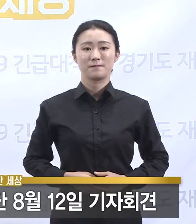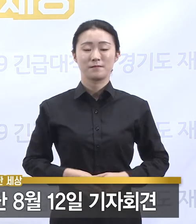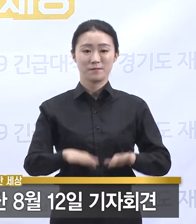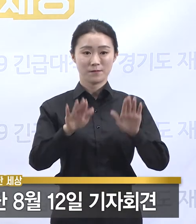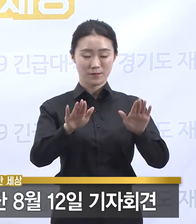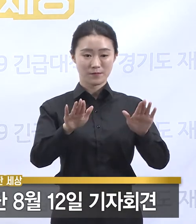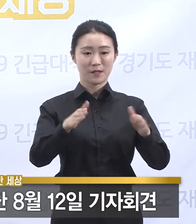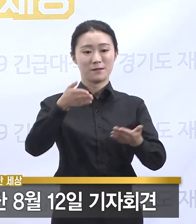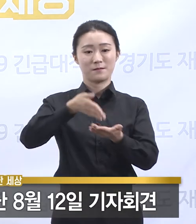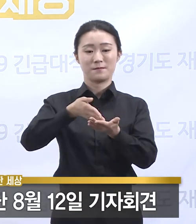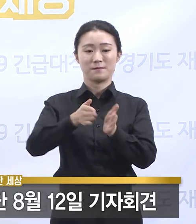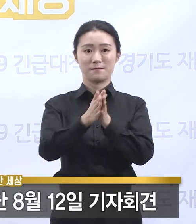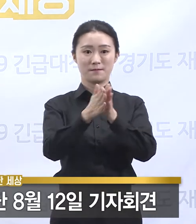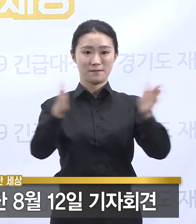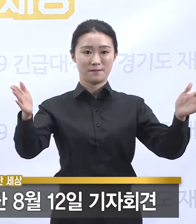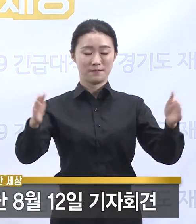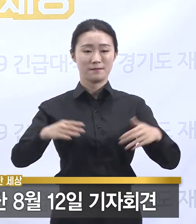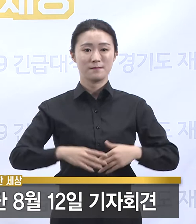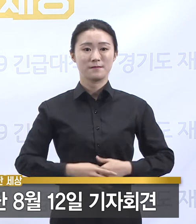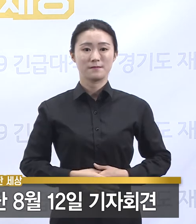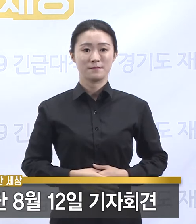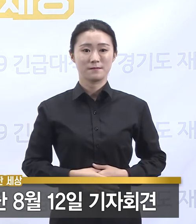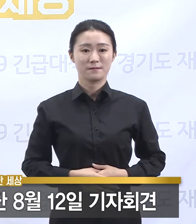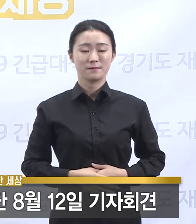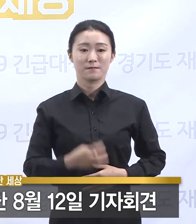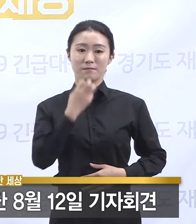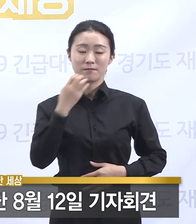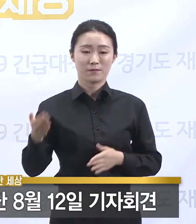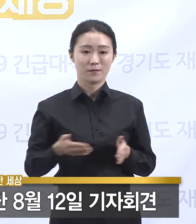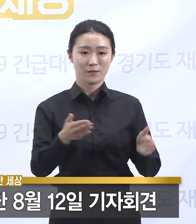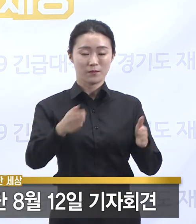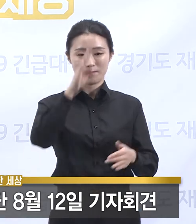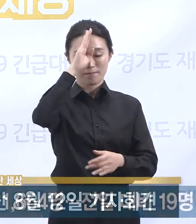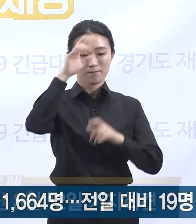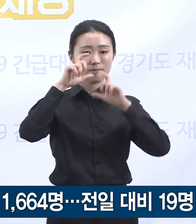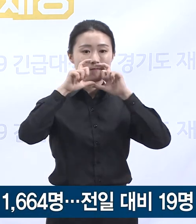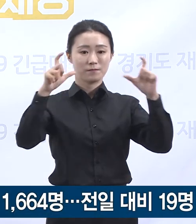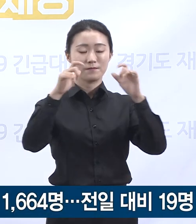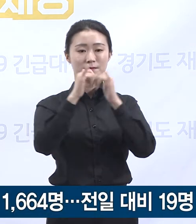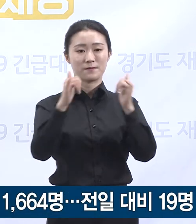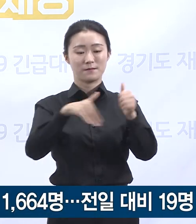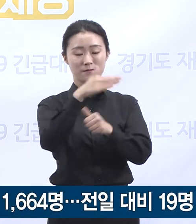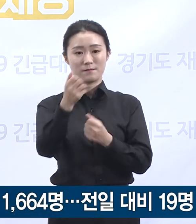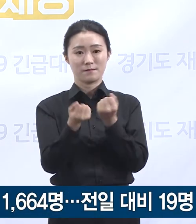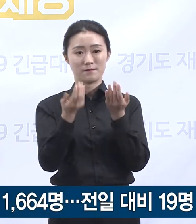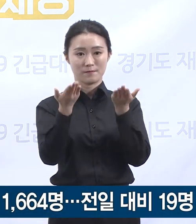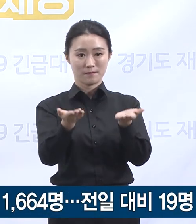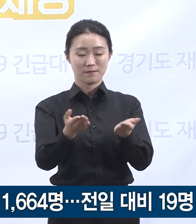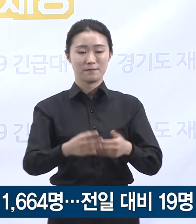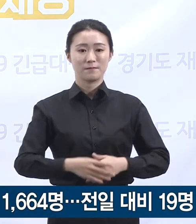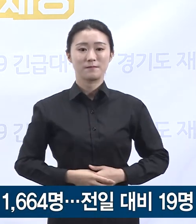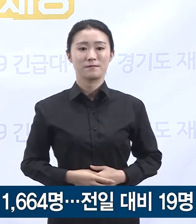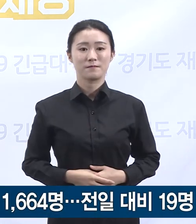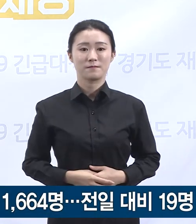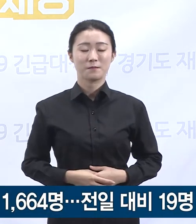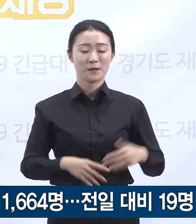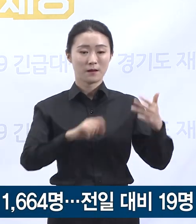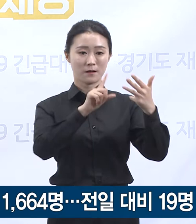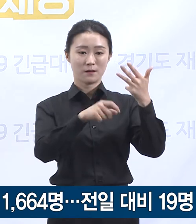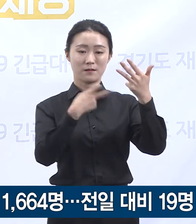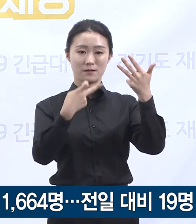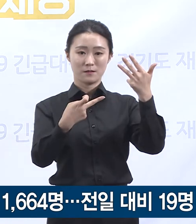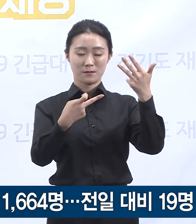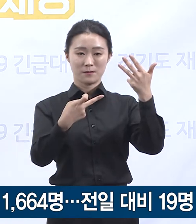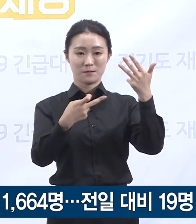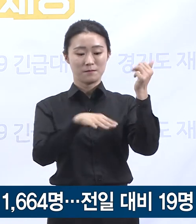정례 브리핑을 시작하겠습니다. 경기도 확진자 발생 현황입니다. 질병관리본부 발표에 따르면 8월 12일